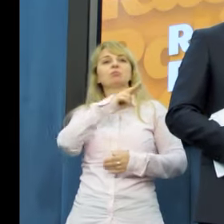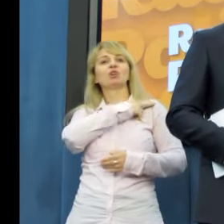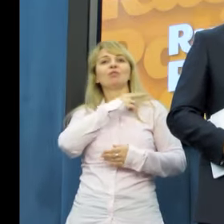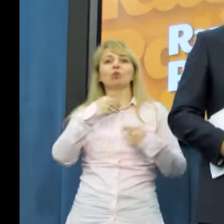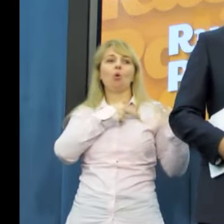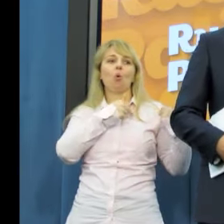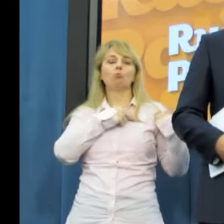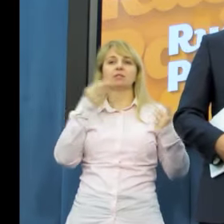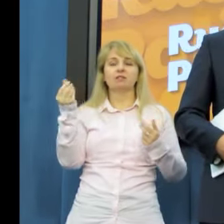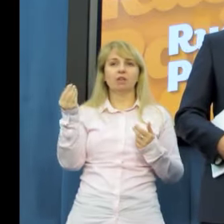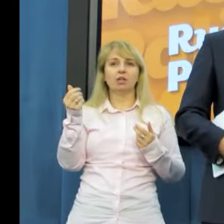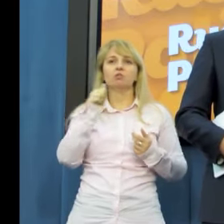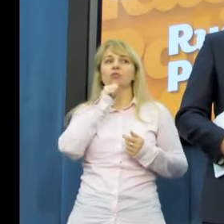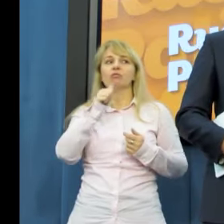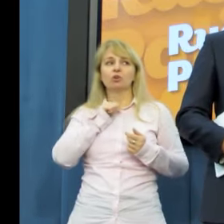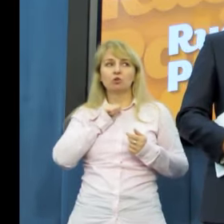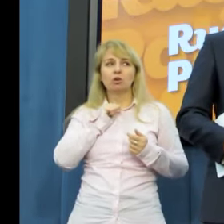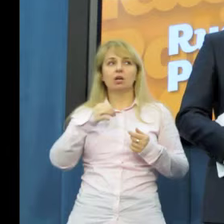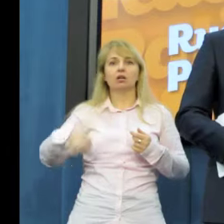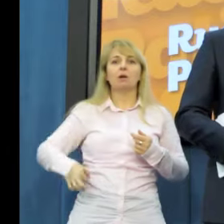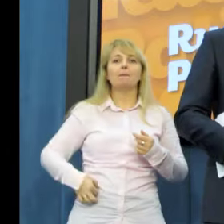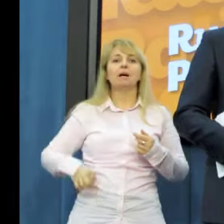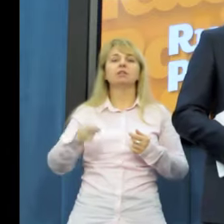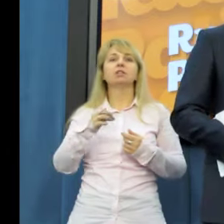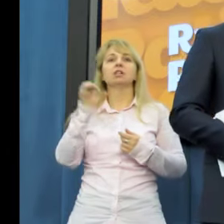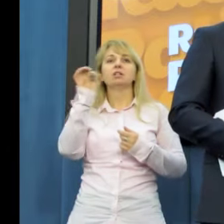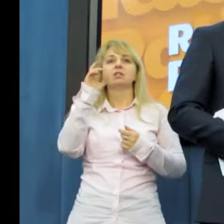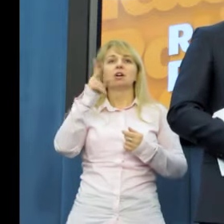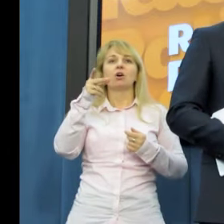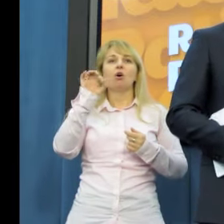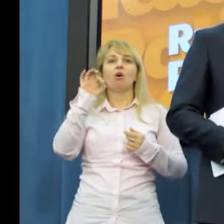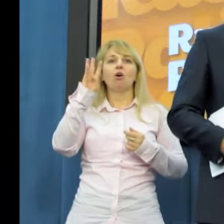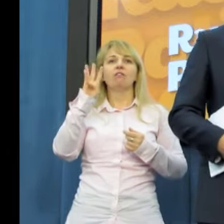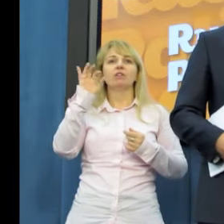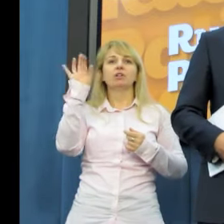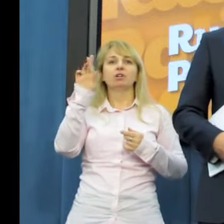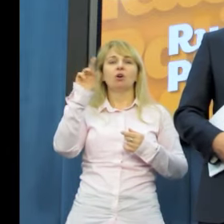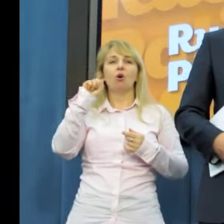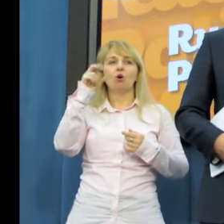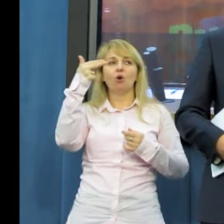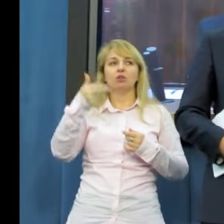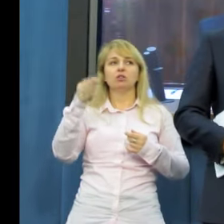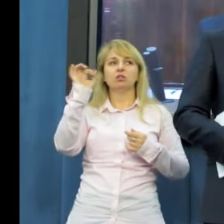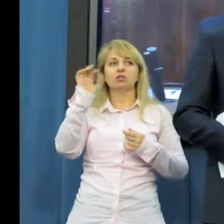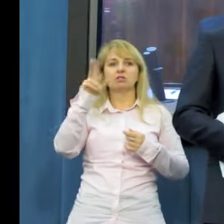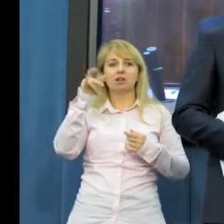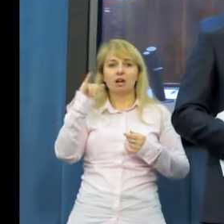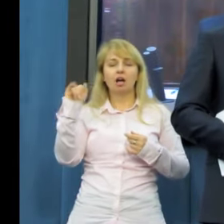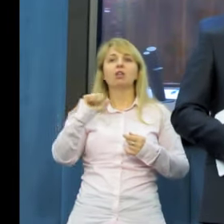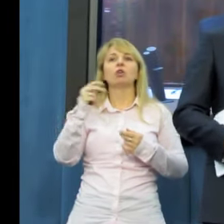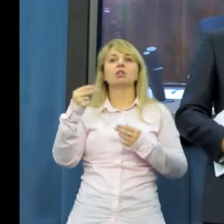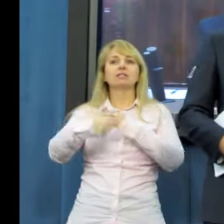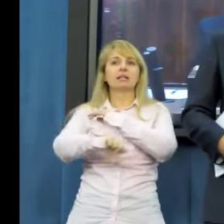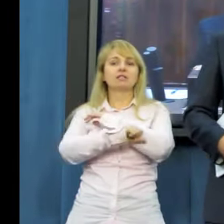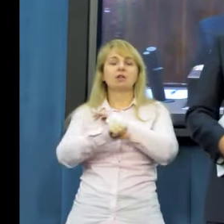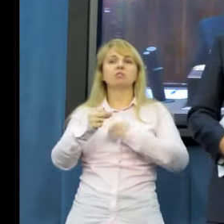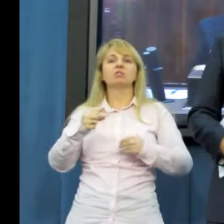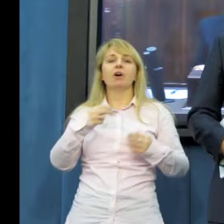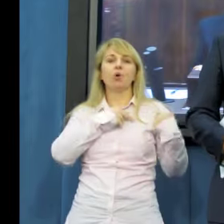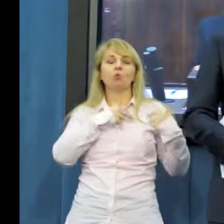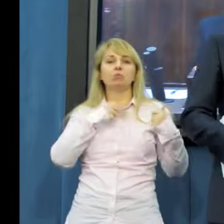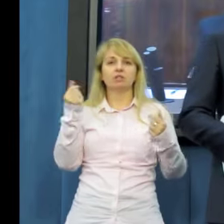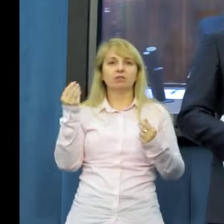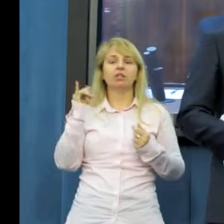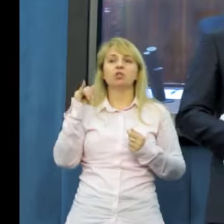W dniu wczorajszym pani poseł Skowrońska, wiceprzewodnicząca Komisji Finansów. I pani poseł